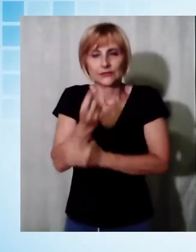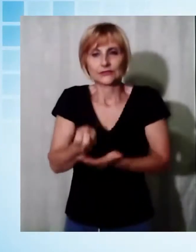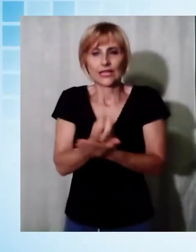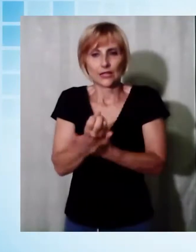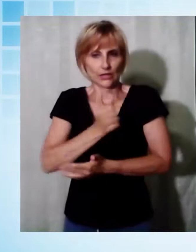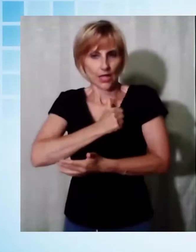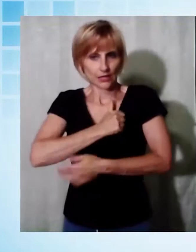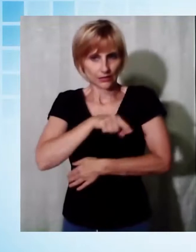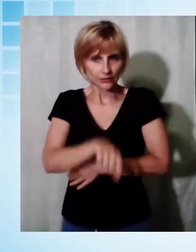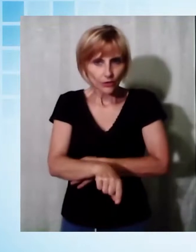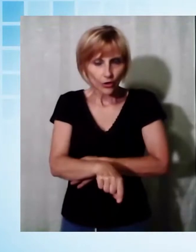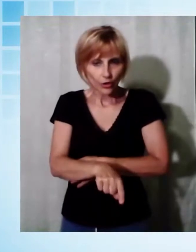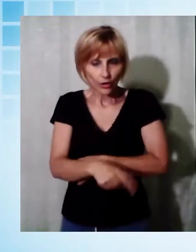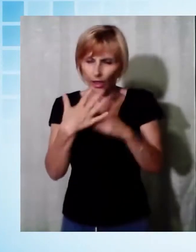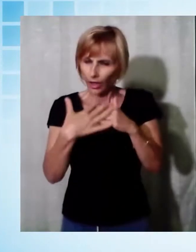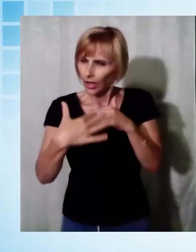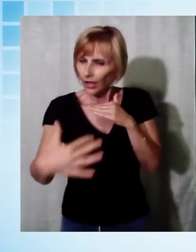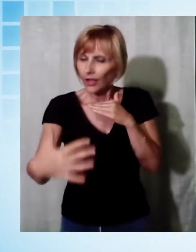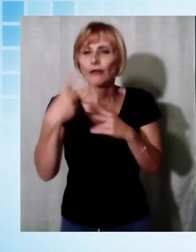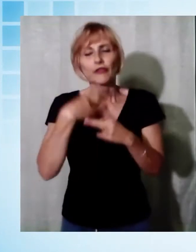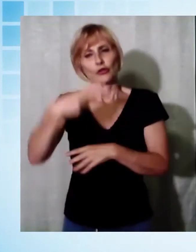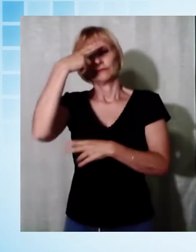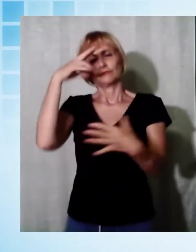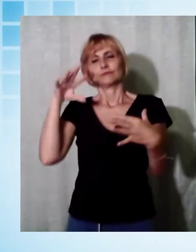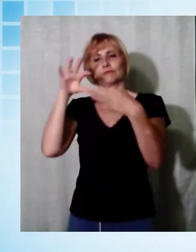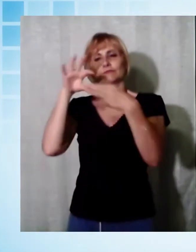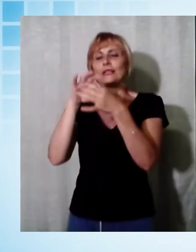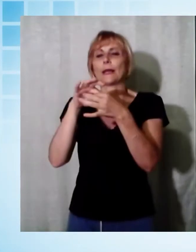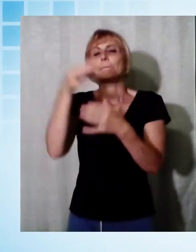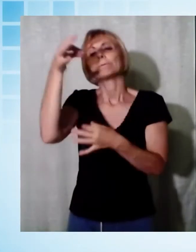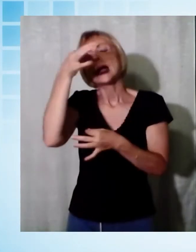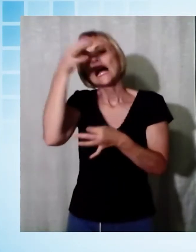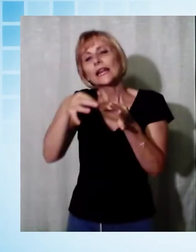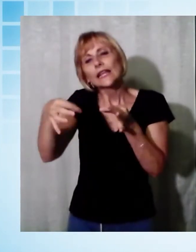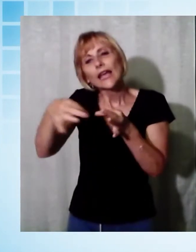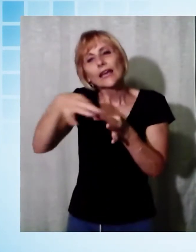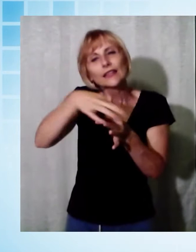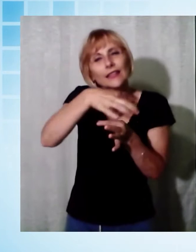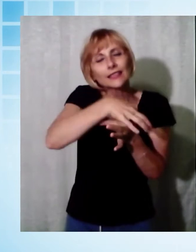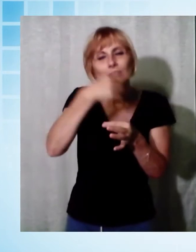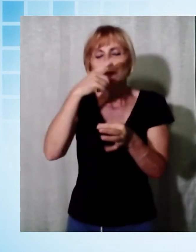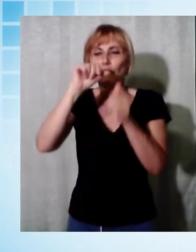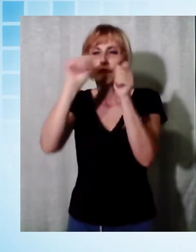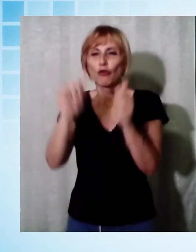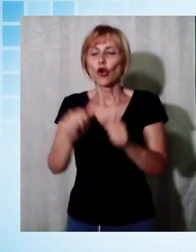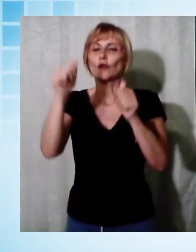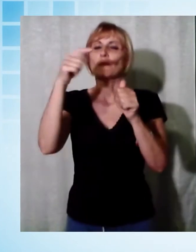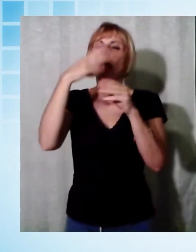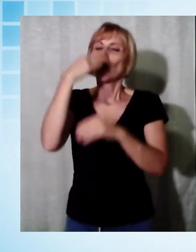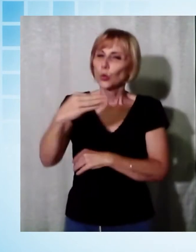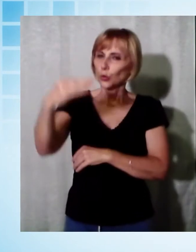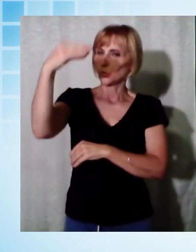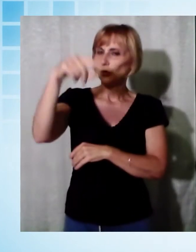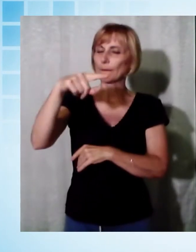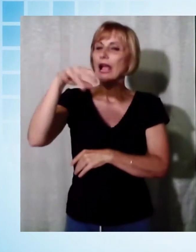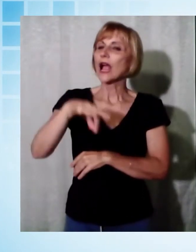fiore ci ricorda la vera margherita, la margherita della luna che in effetti appartiene alla stessa famiglia, quella delle composite, ma la camomilla ha proprietà